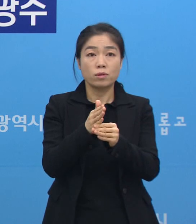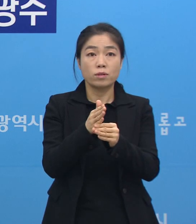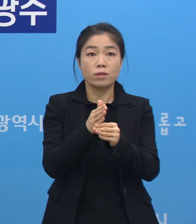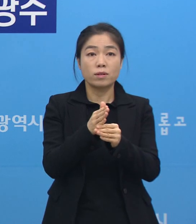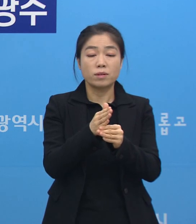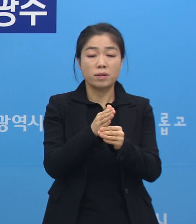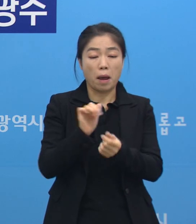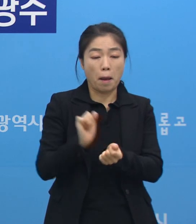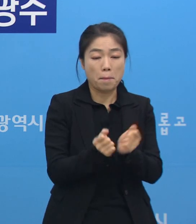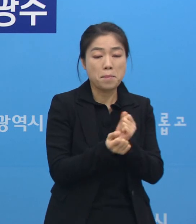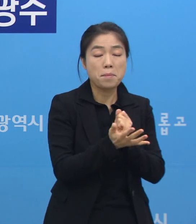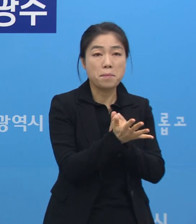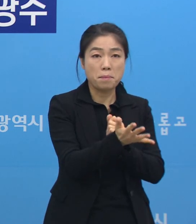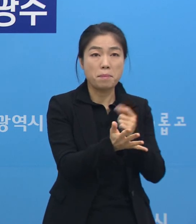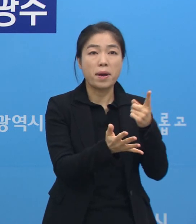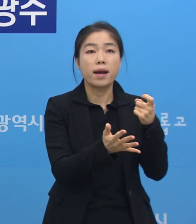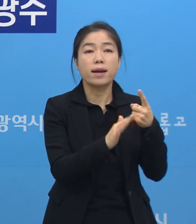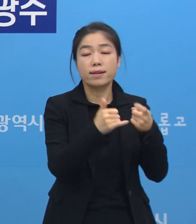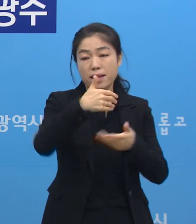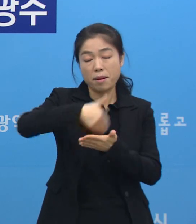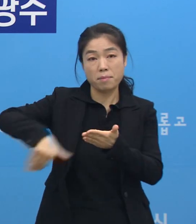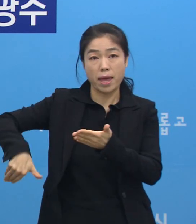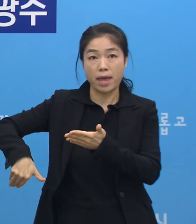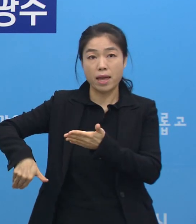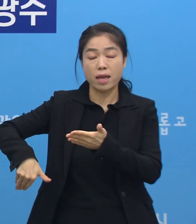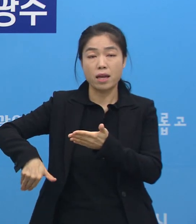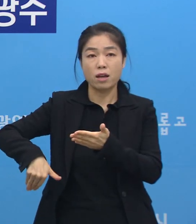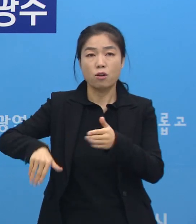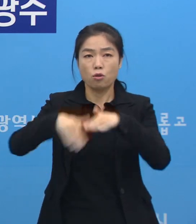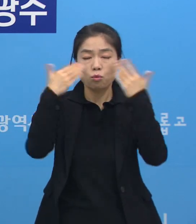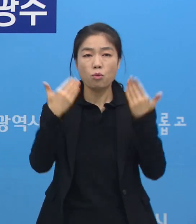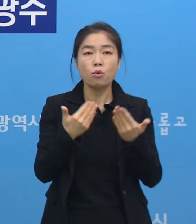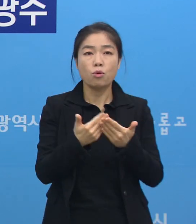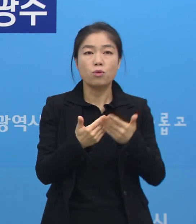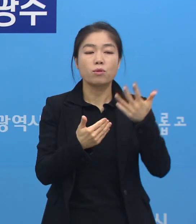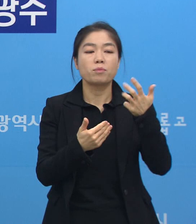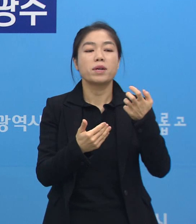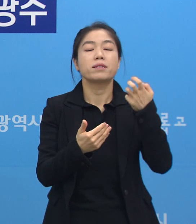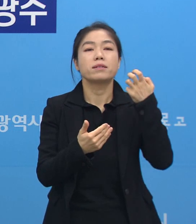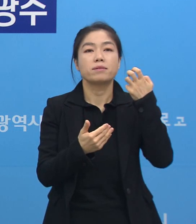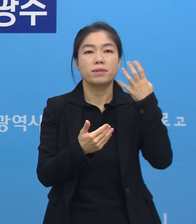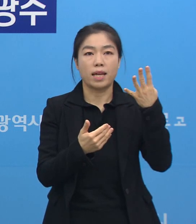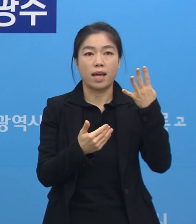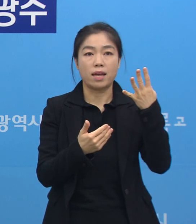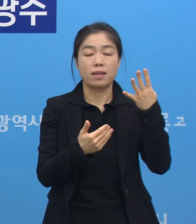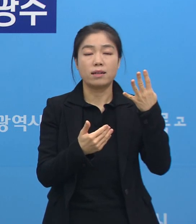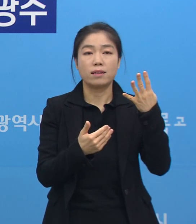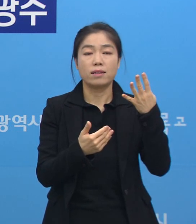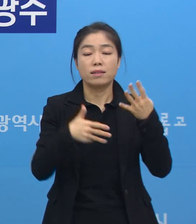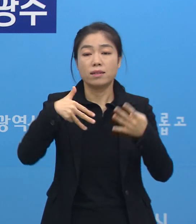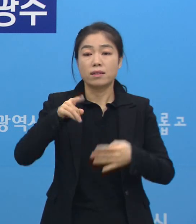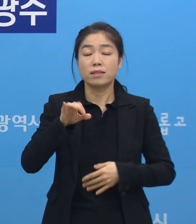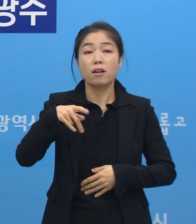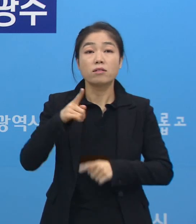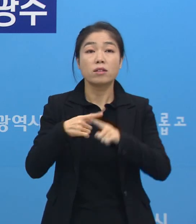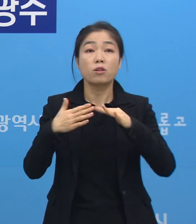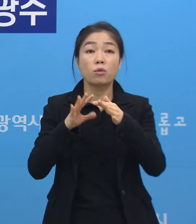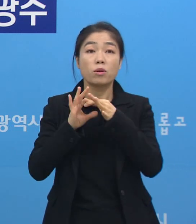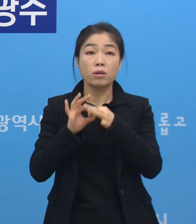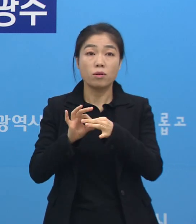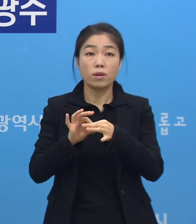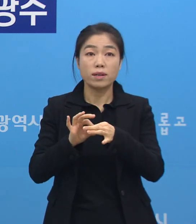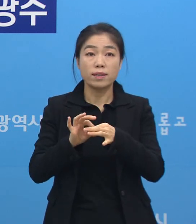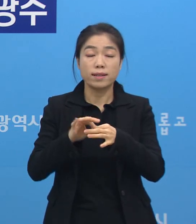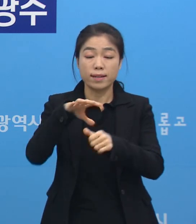N차감염 11명을 제외하고는 84명이 되겠습니다. 청사교회 관련해서는 지금